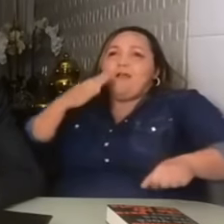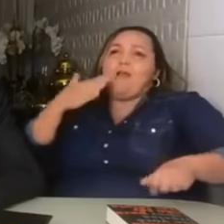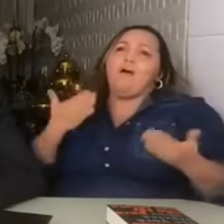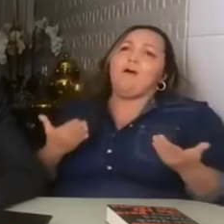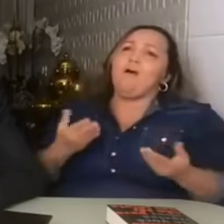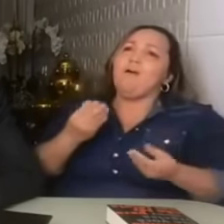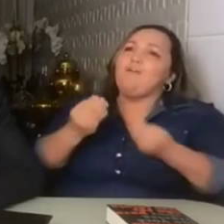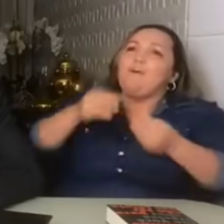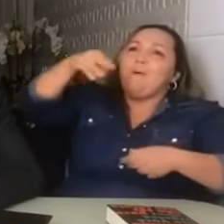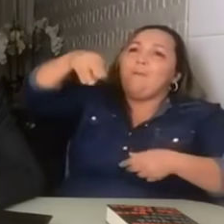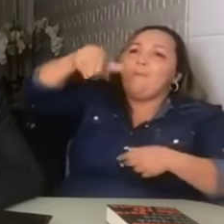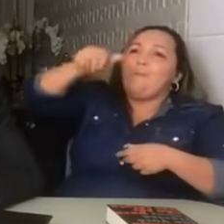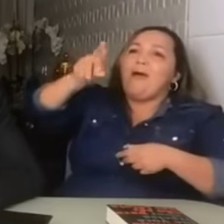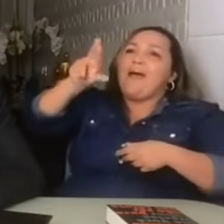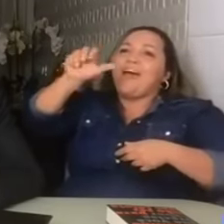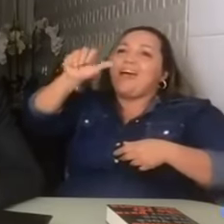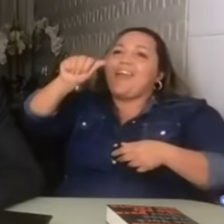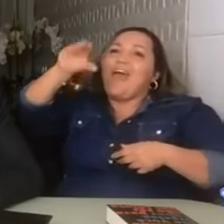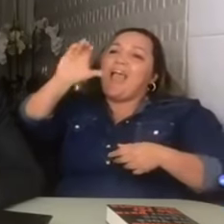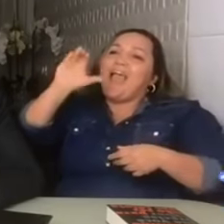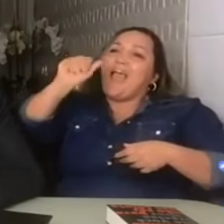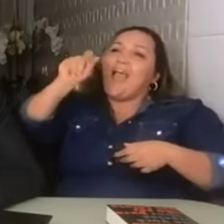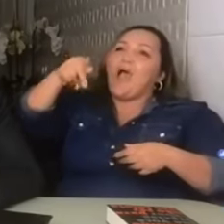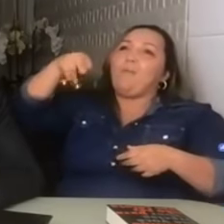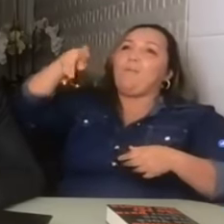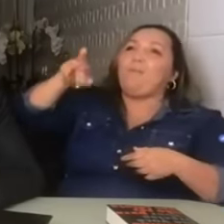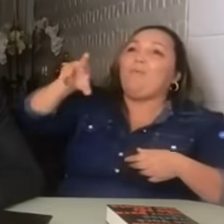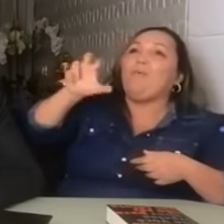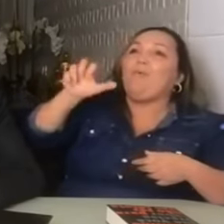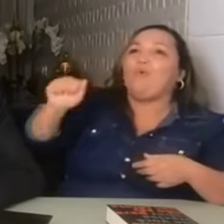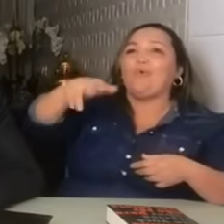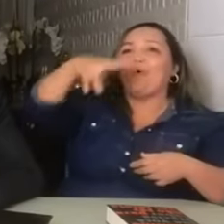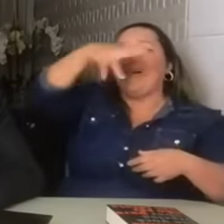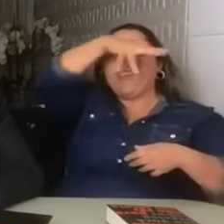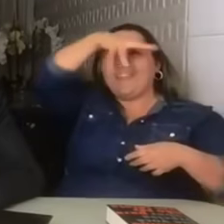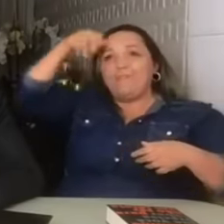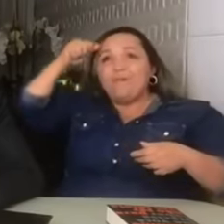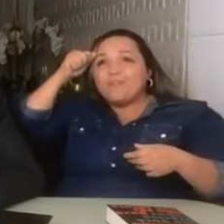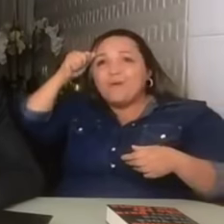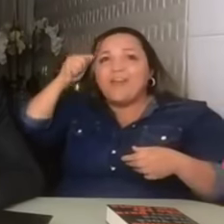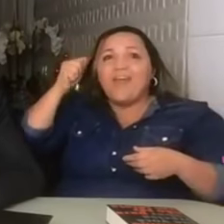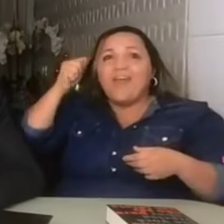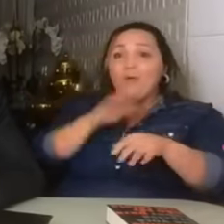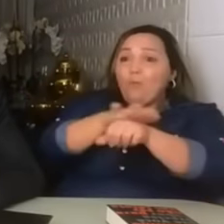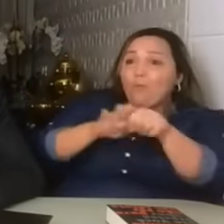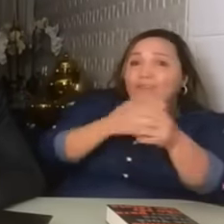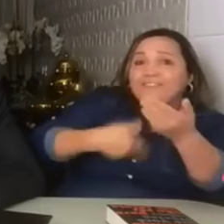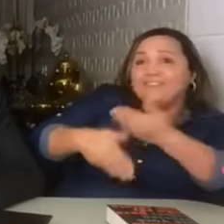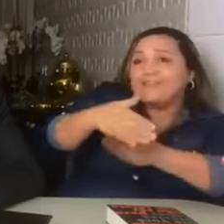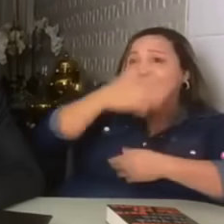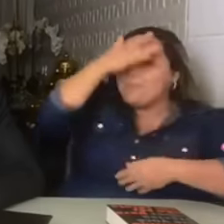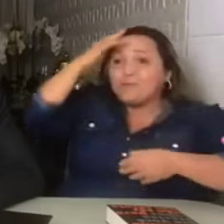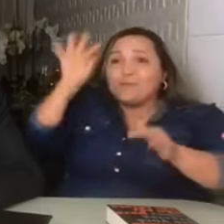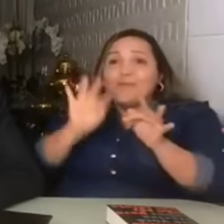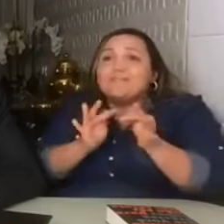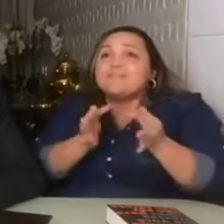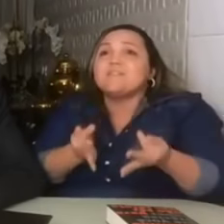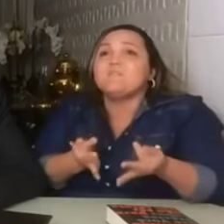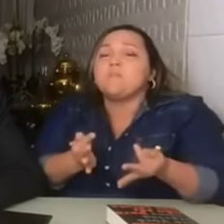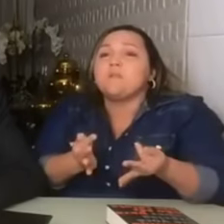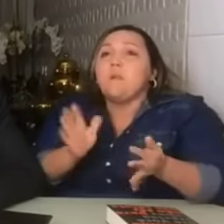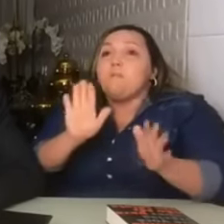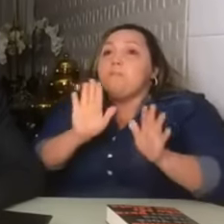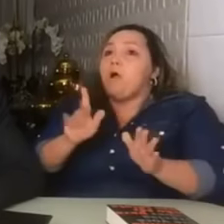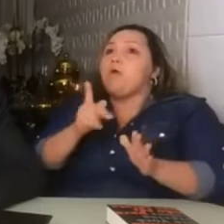Manacapuru, coração do Amazonas. Conversando com pessoas simples, mas que tinham sede